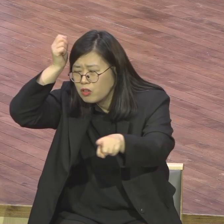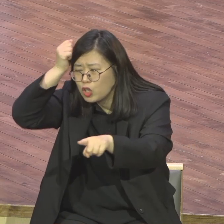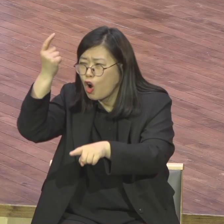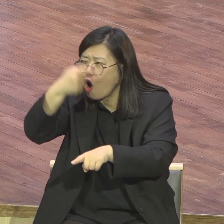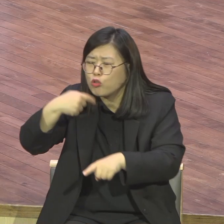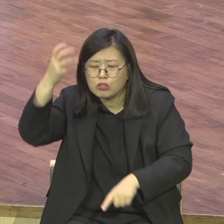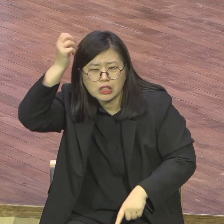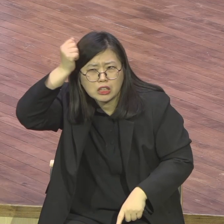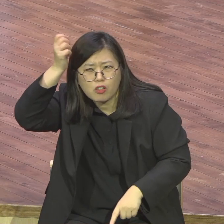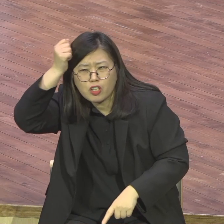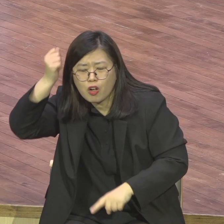그렇죠